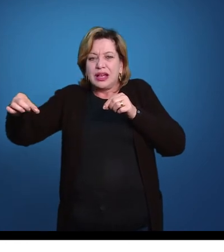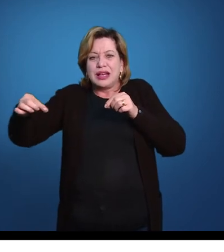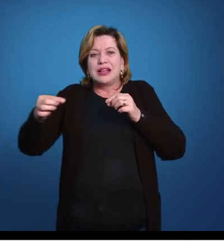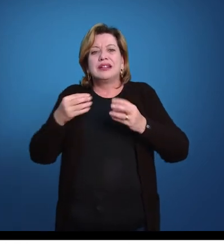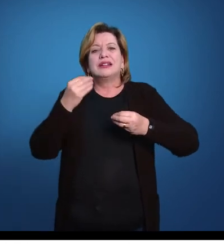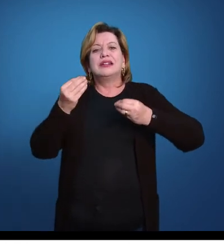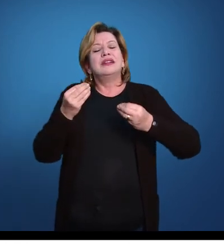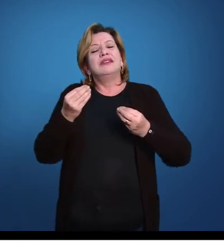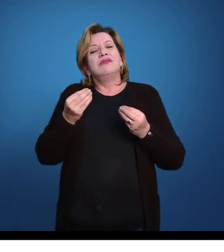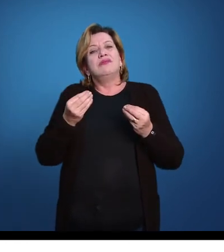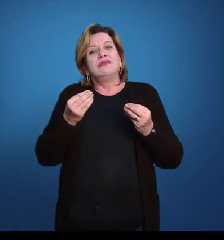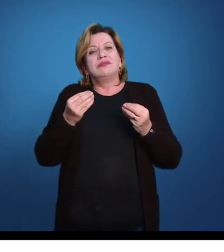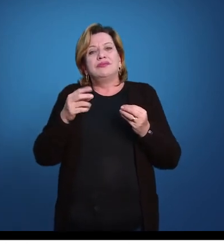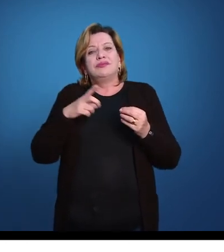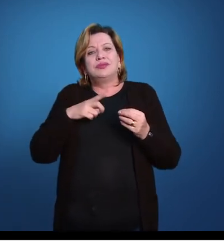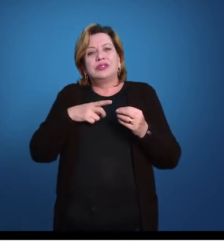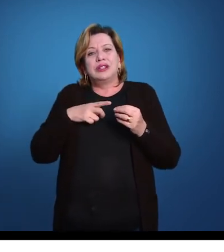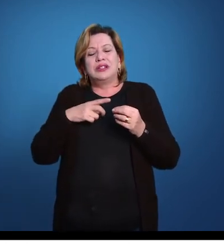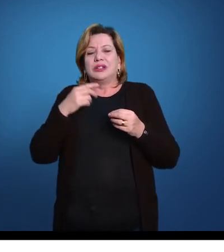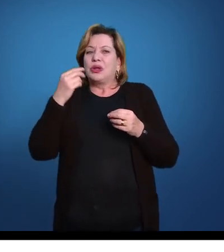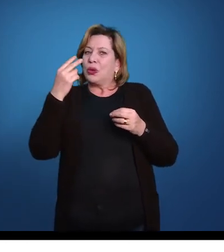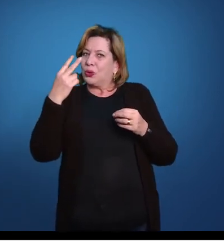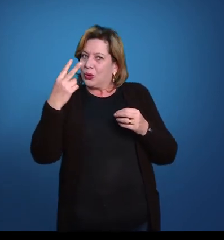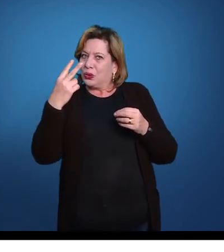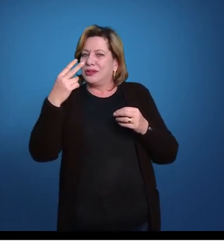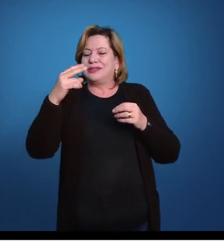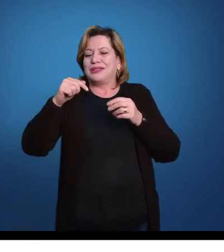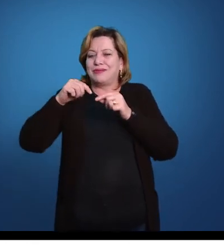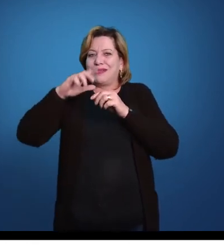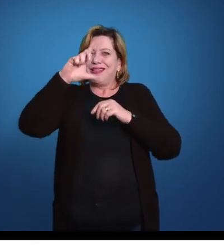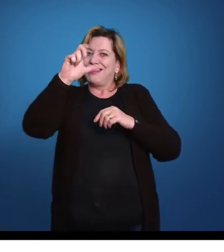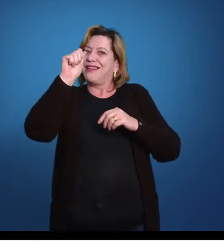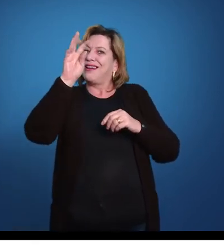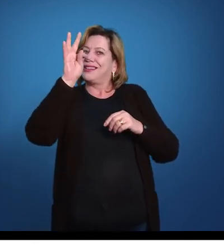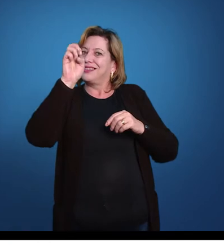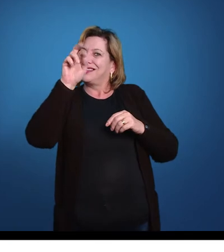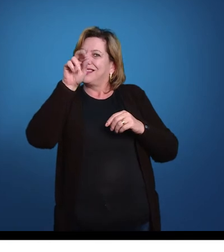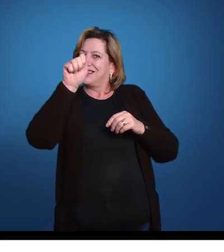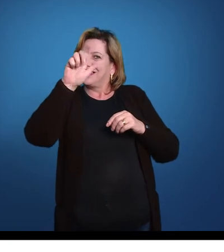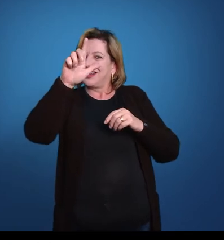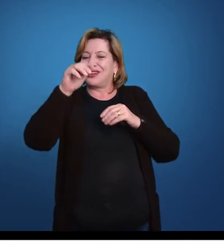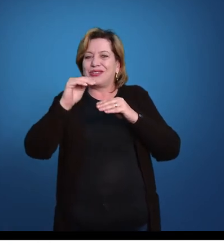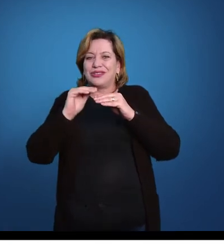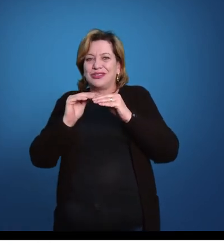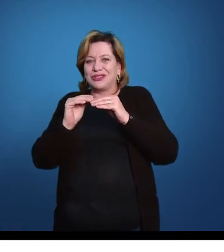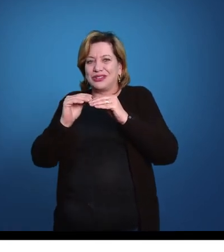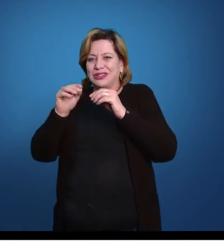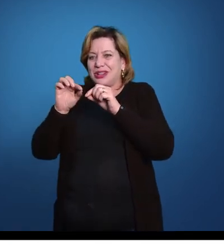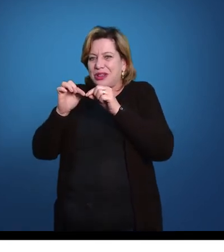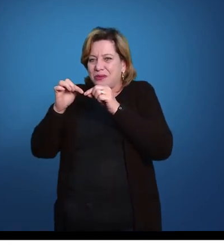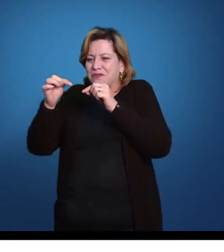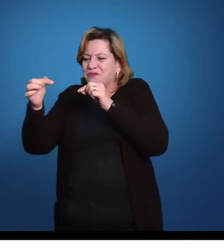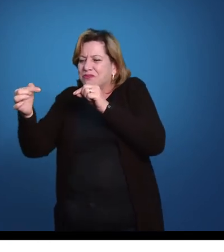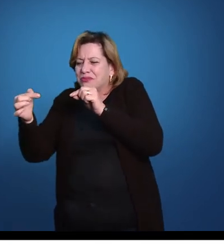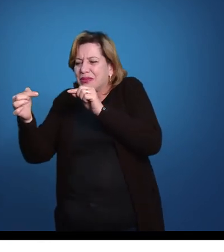radial. Aqui eu tenho os dois canais laterais. Aqui em cima, então, eu estou aqui nas extremidades, eu tenho os pés